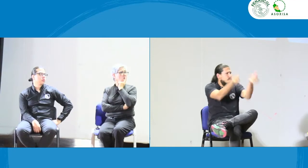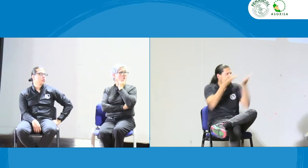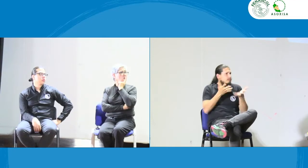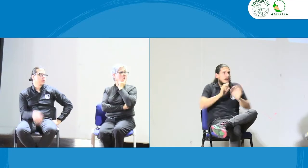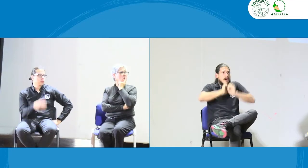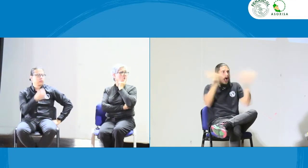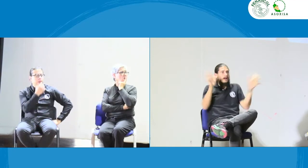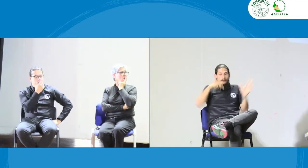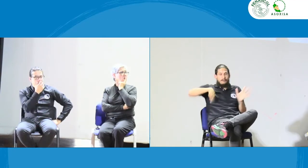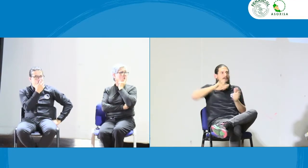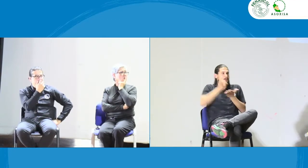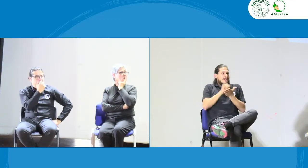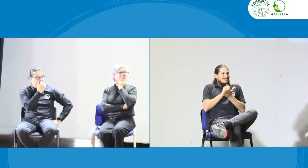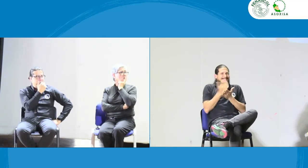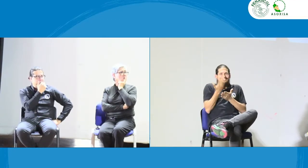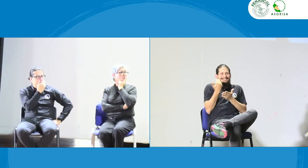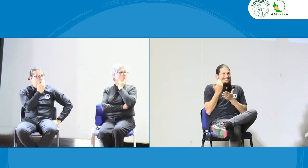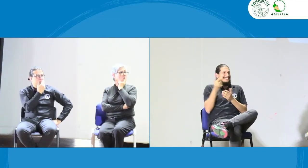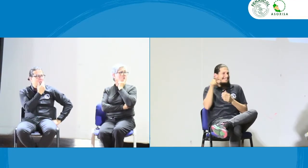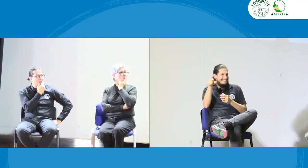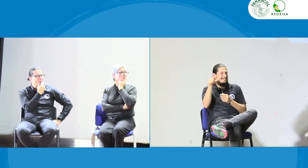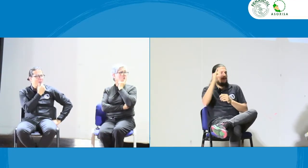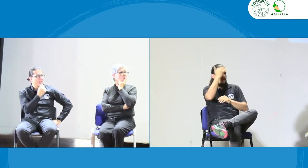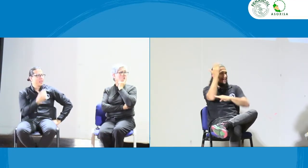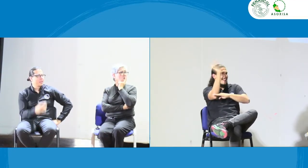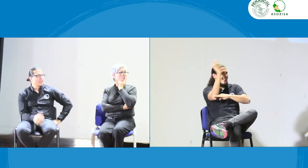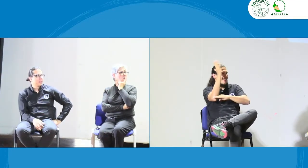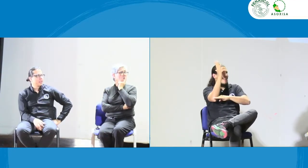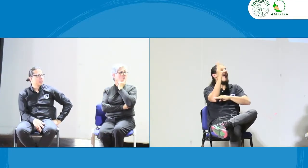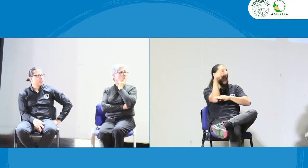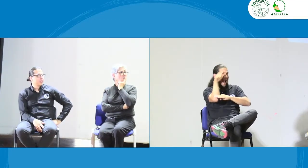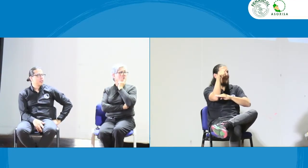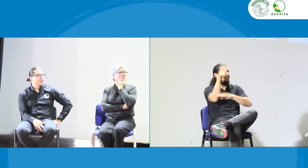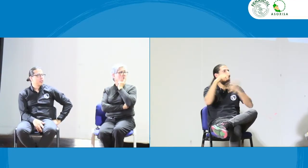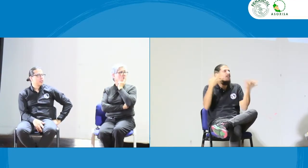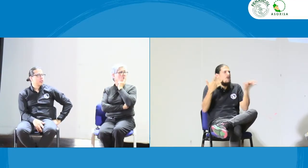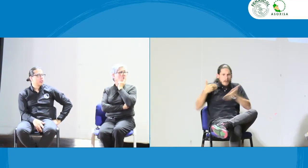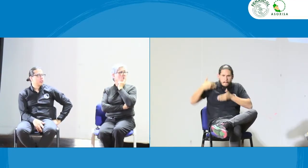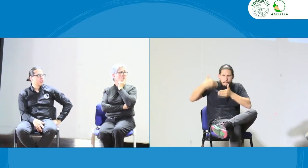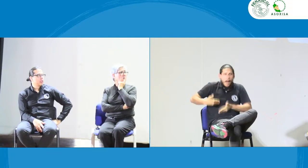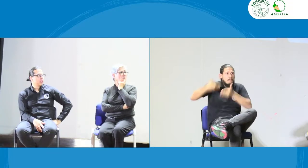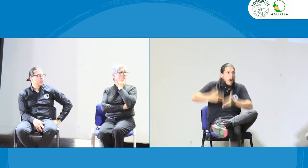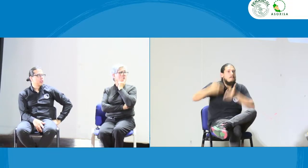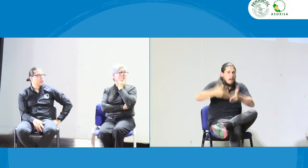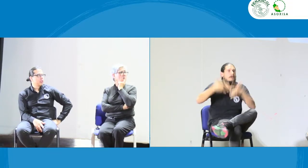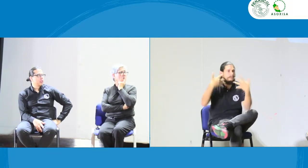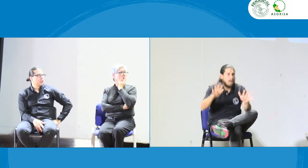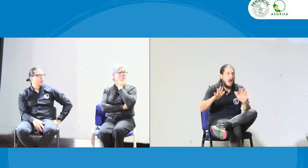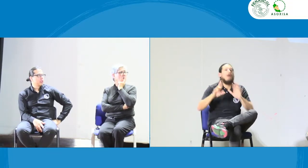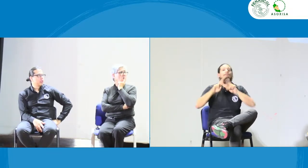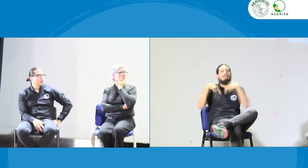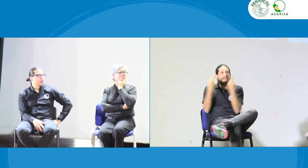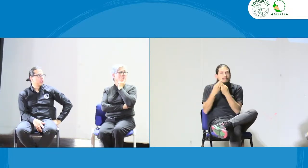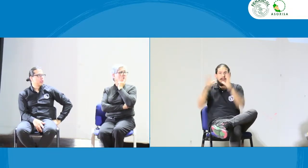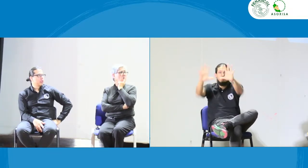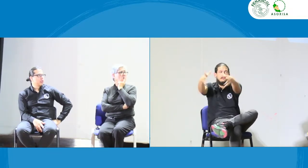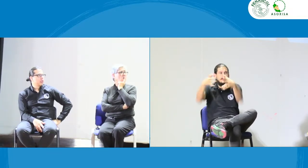piensan, ustedes que sienten, y nosotros como comunidad también. Como lo mencionaba Paquín, son lazos, claro, son etapas, nos tenemos que